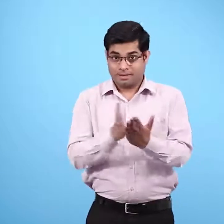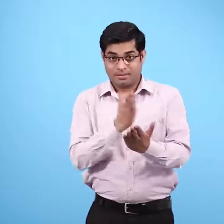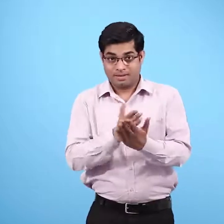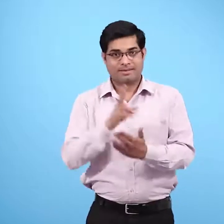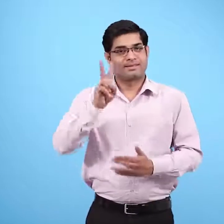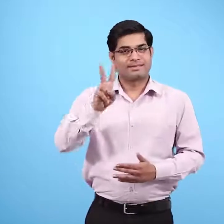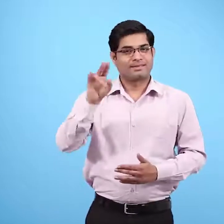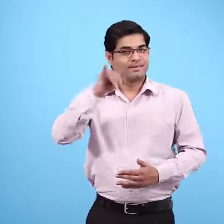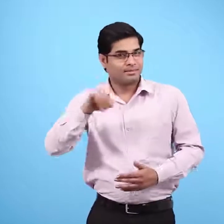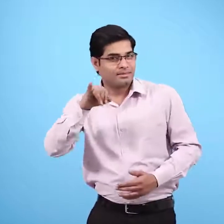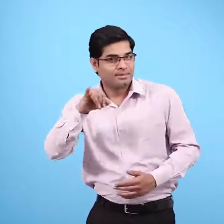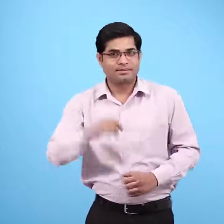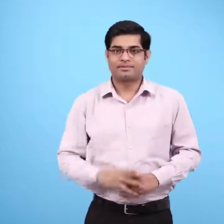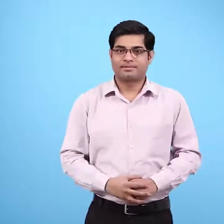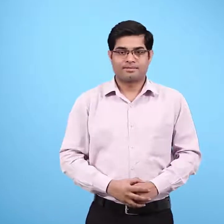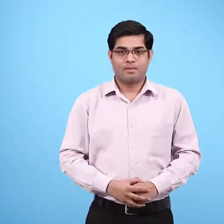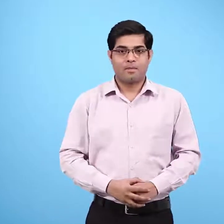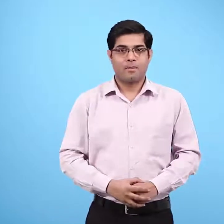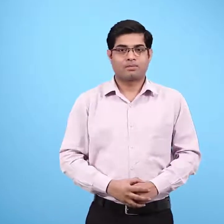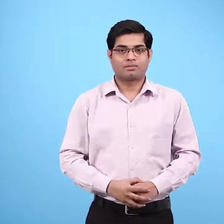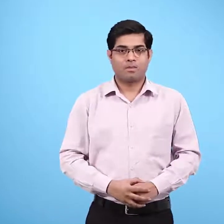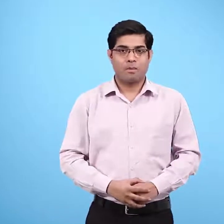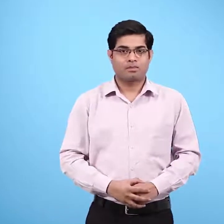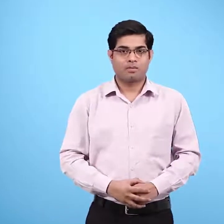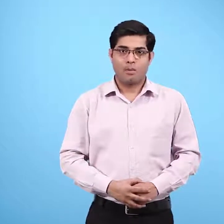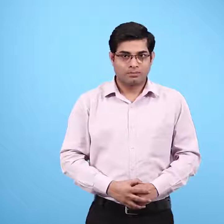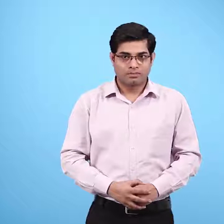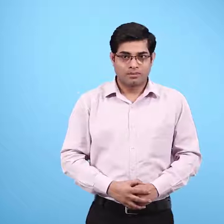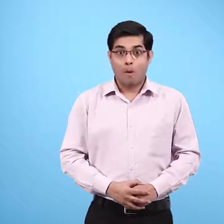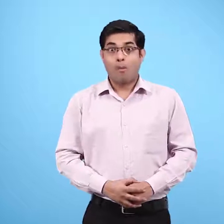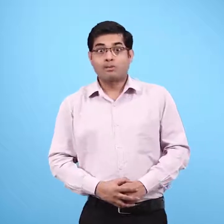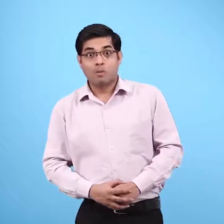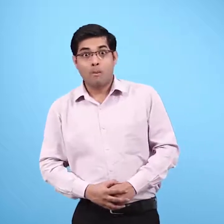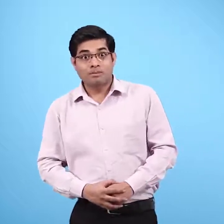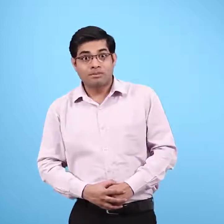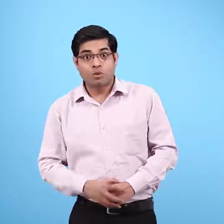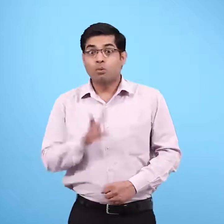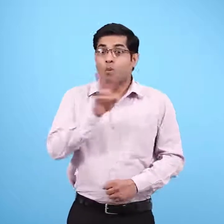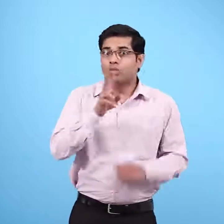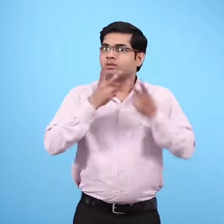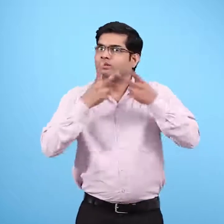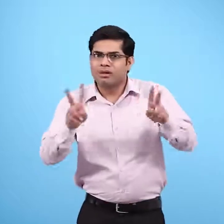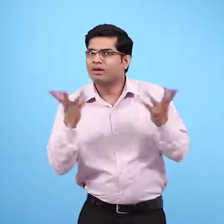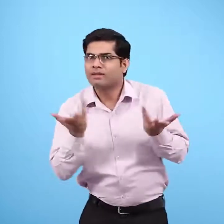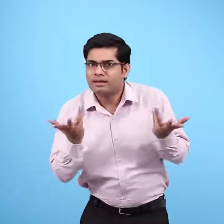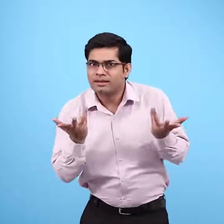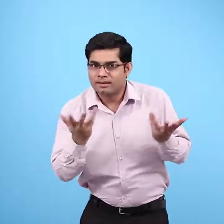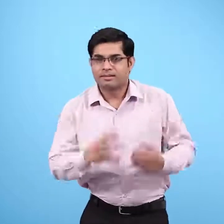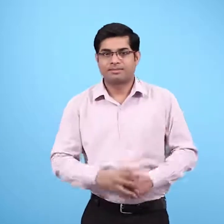प्रिष्ट 26 चबा कर या चबा चबा कर खाओ दोनों में अंतर